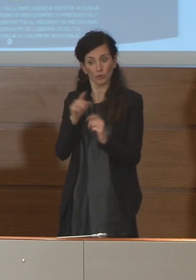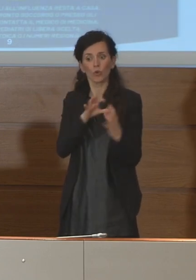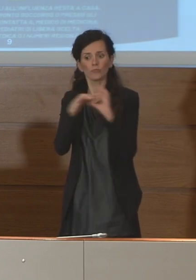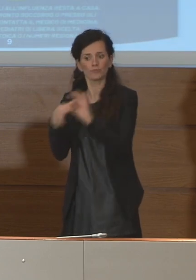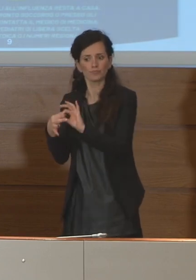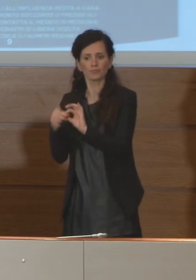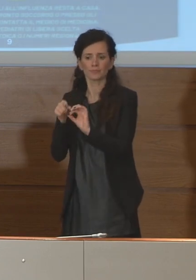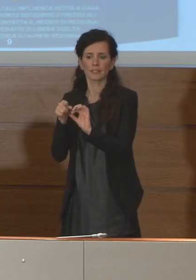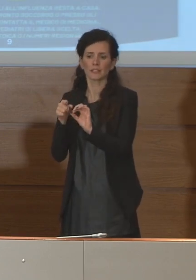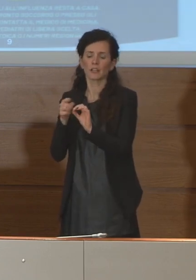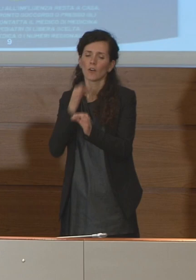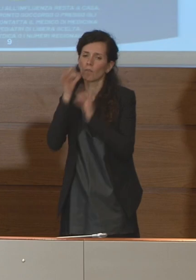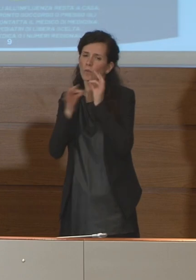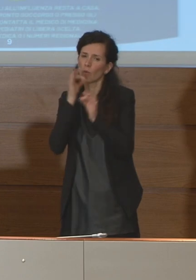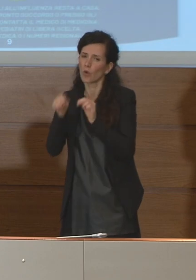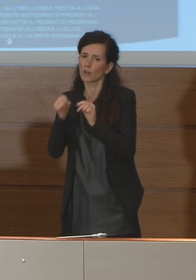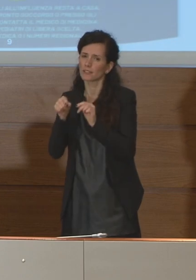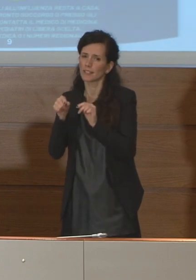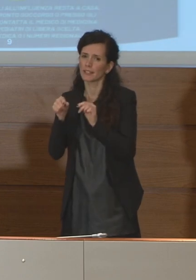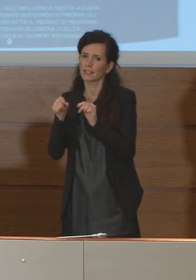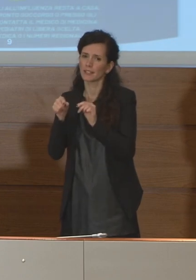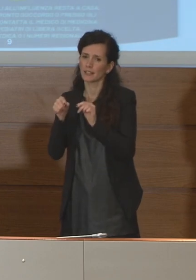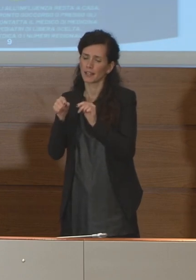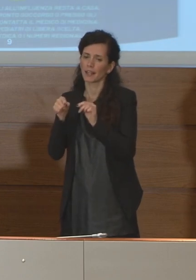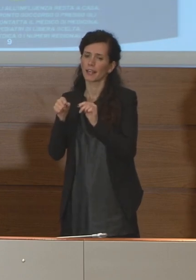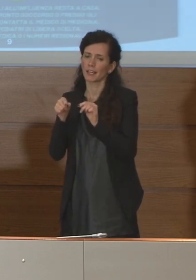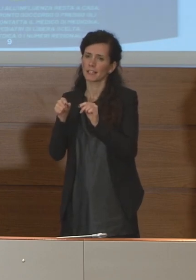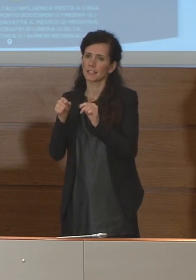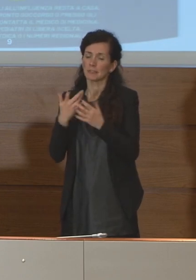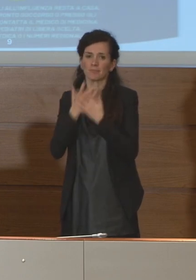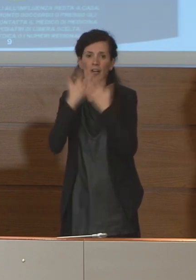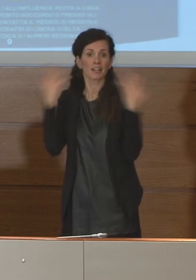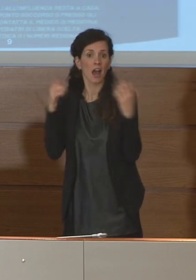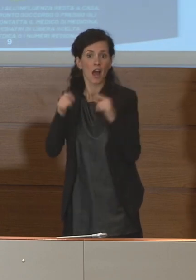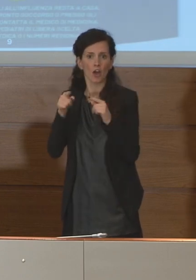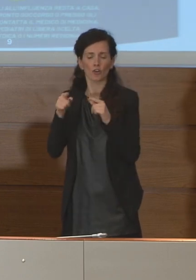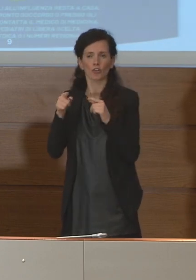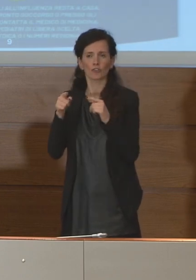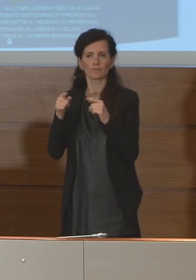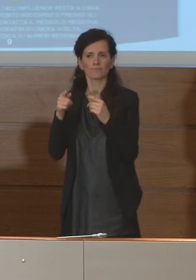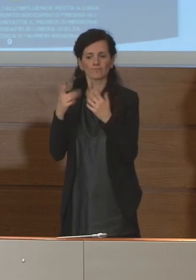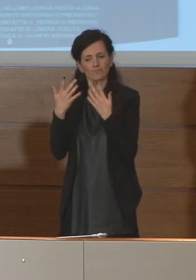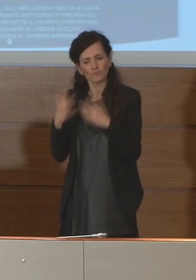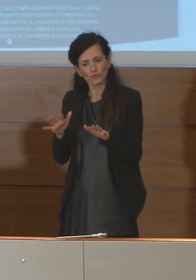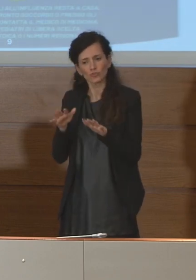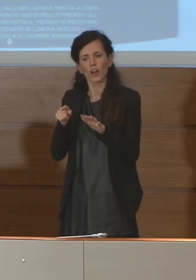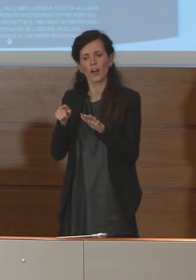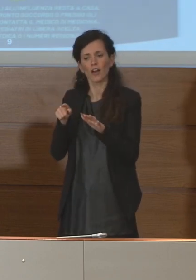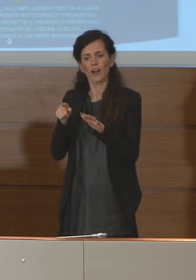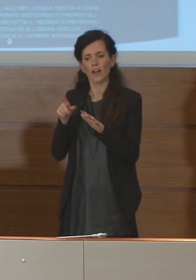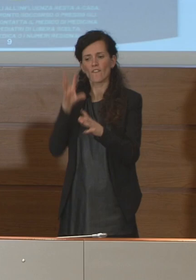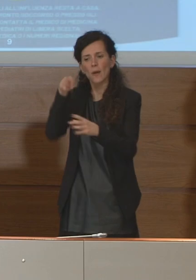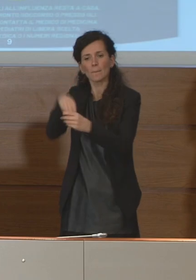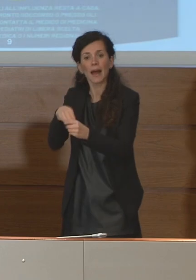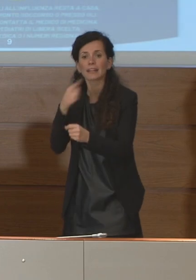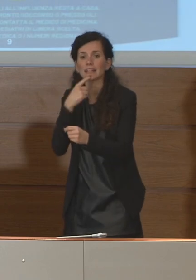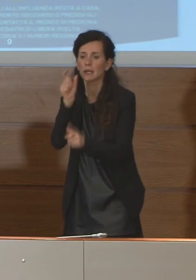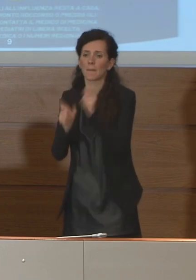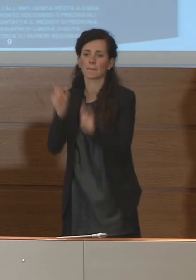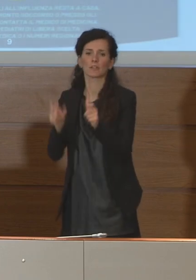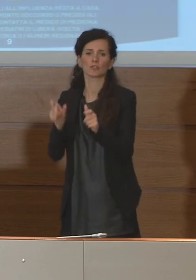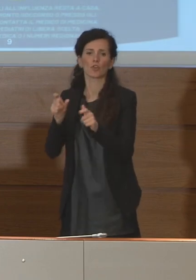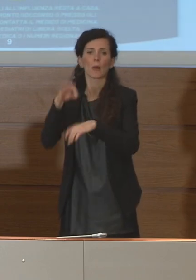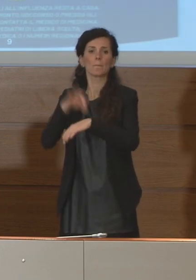quadro di decessi fondamentalmente, che coinvolgono fondamentalmente persone con polipatologie.